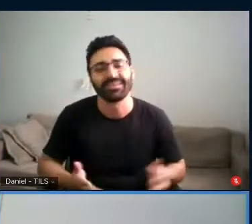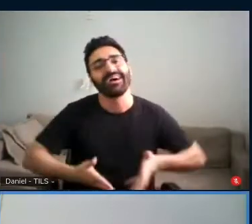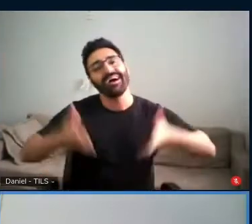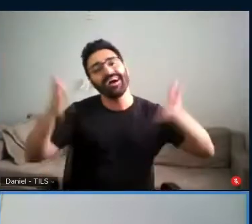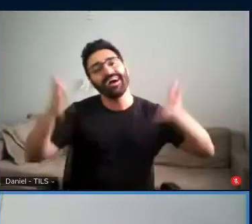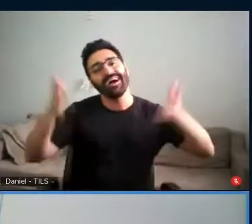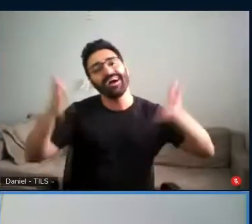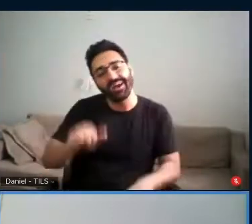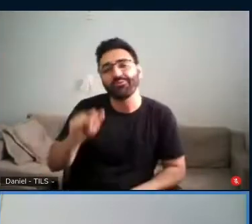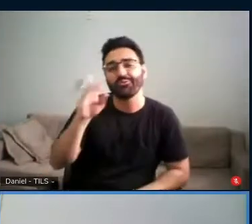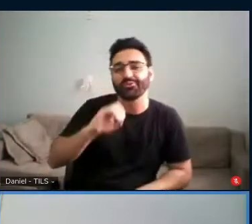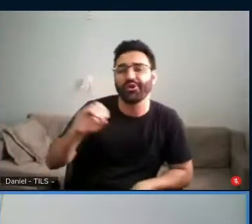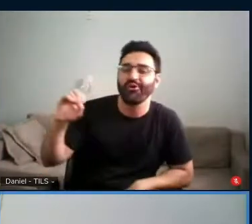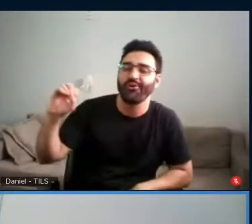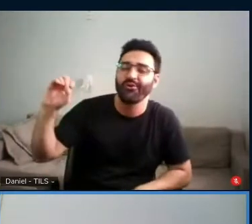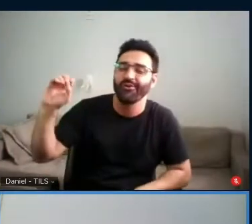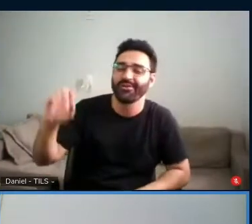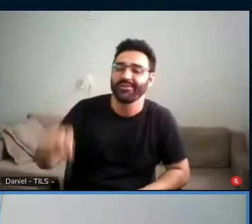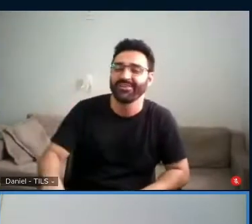Ah, Guto!